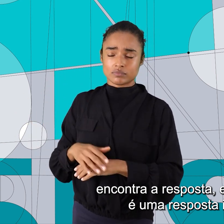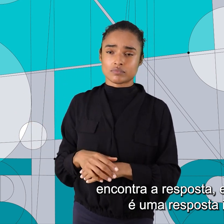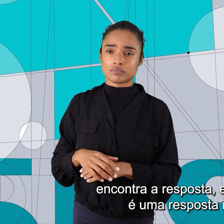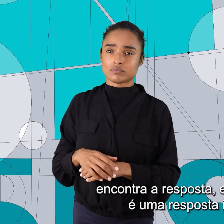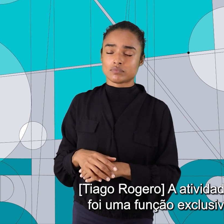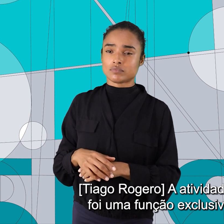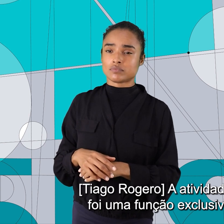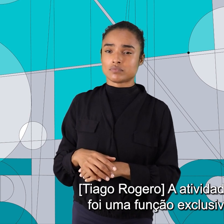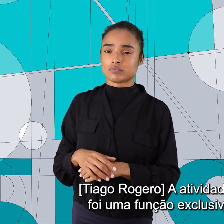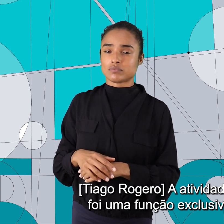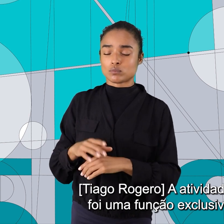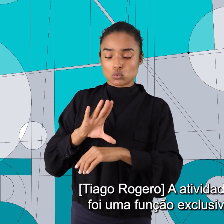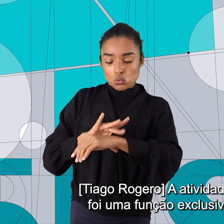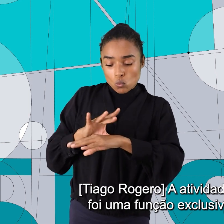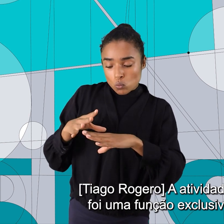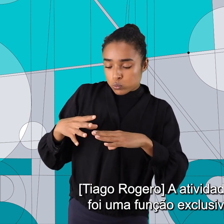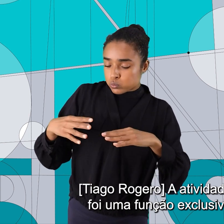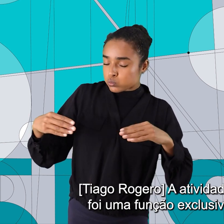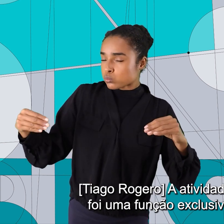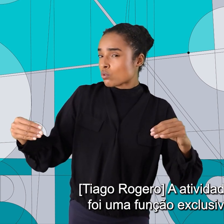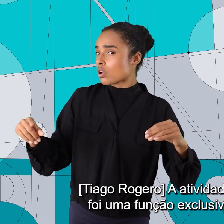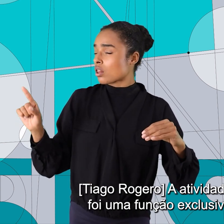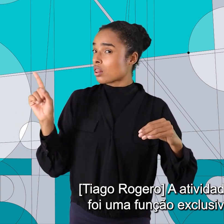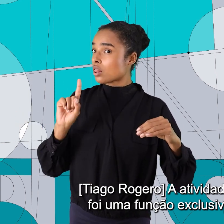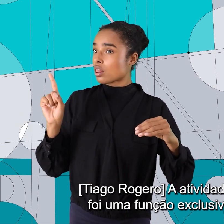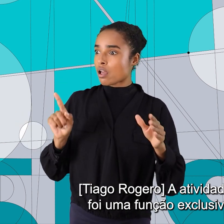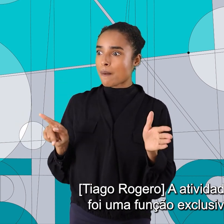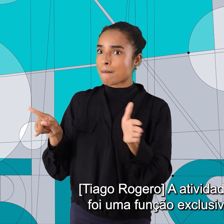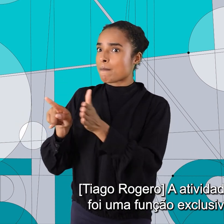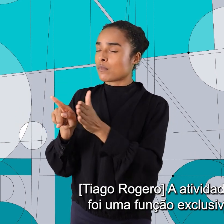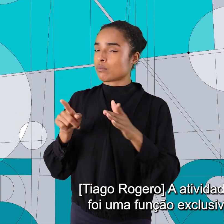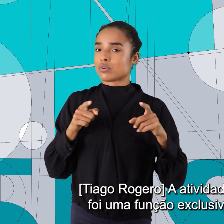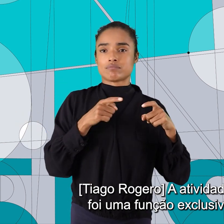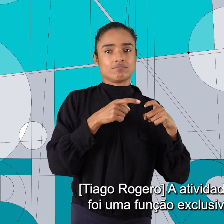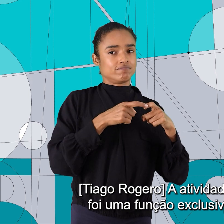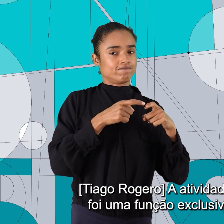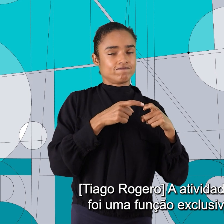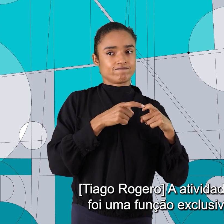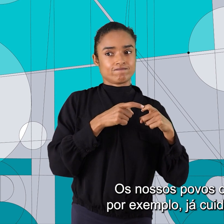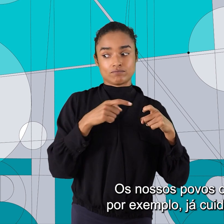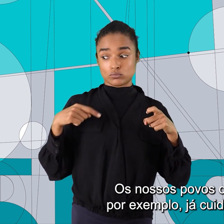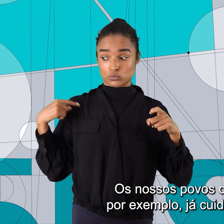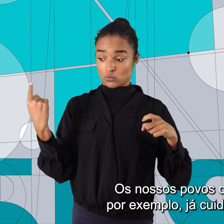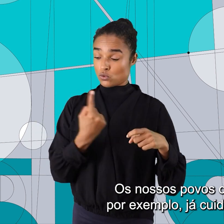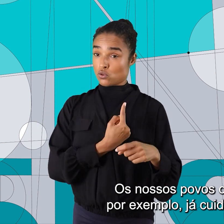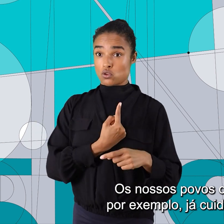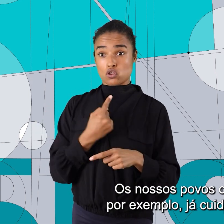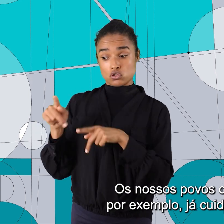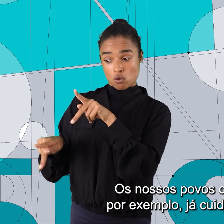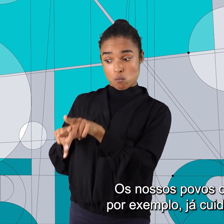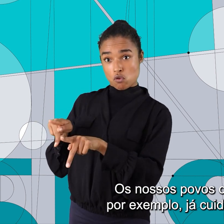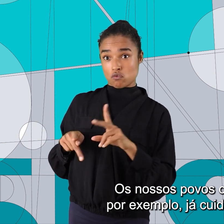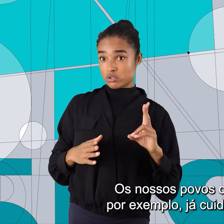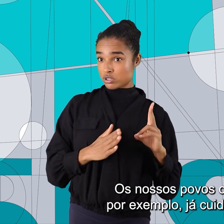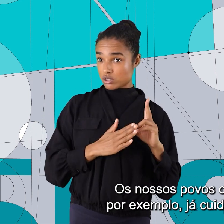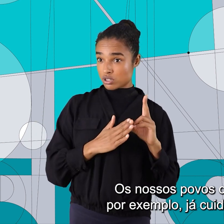A atividade da cura nunca foi uma função exclusiva da medicina. Os nossos povos originários,